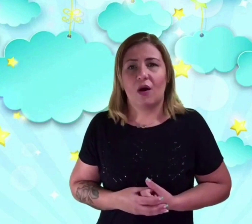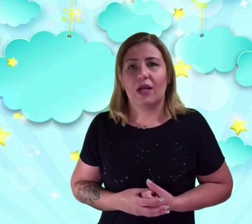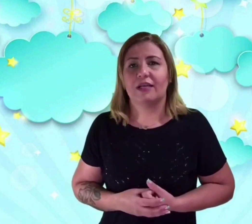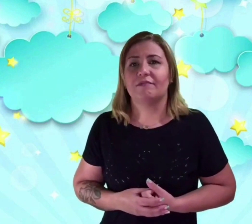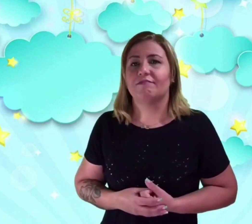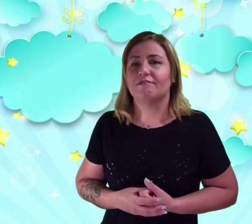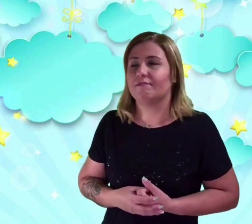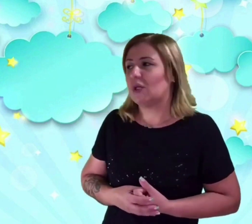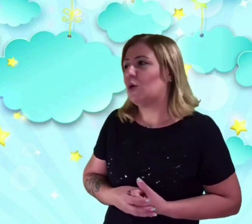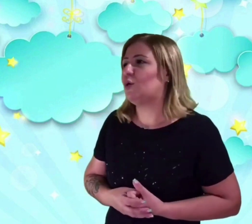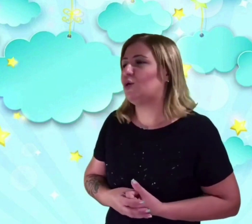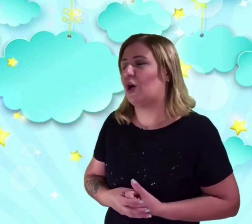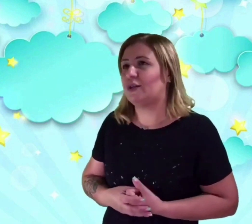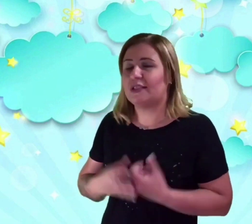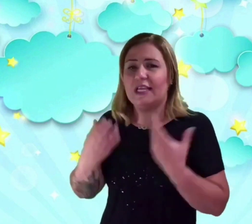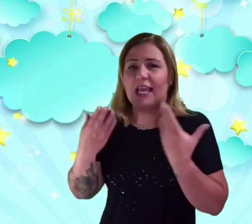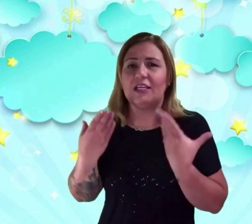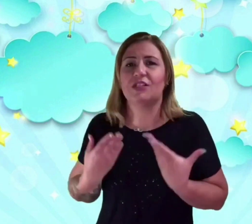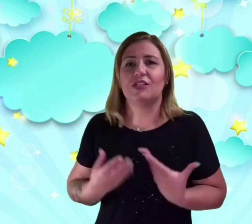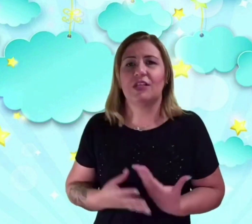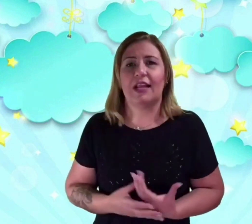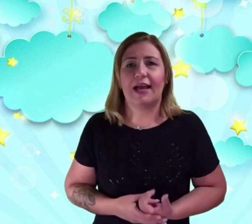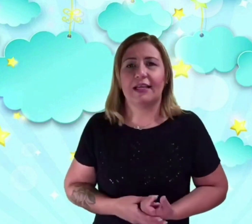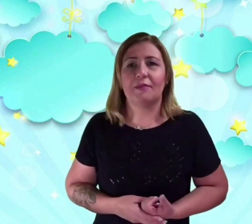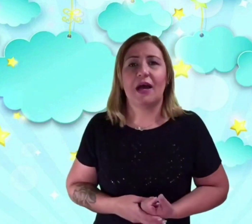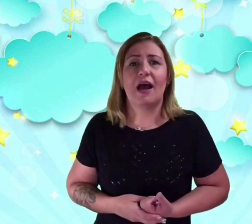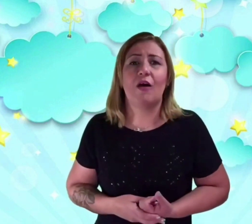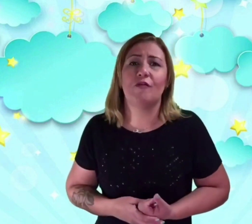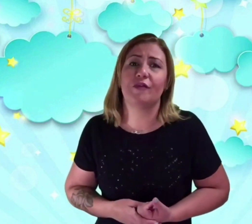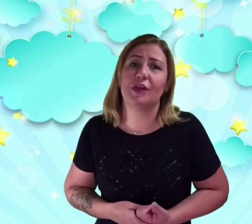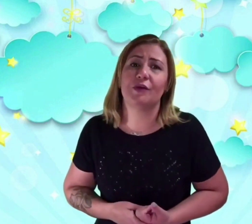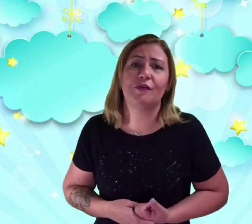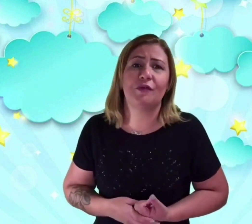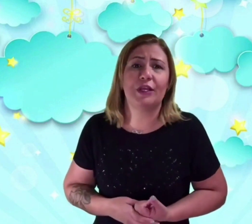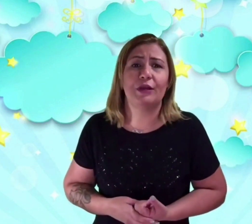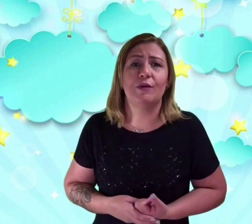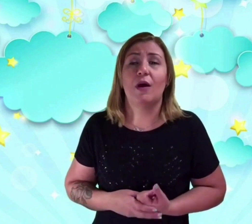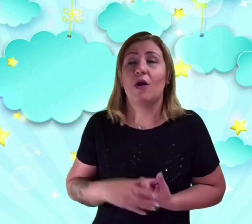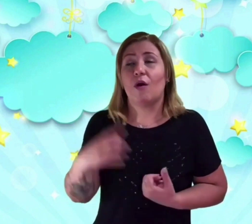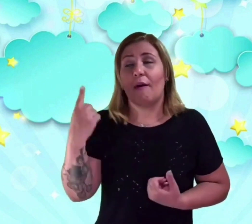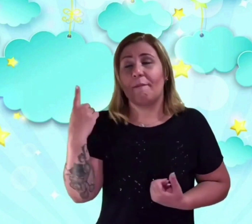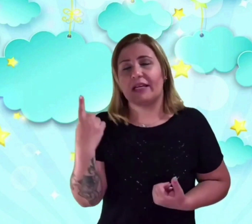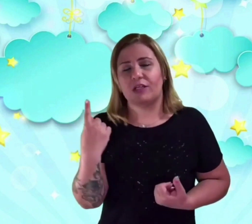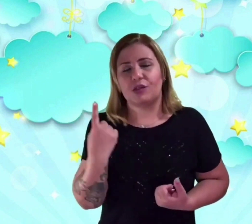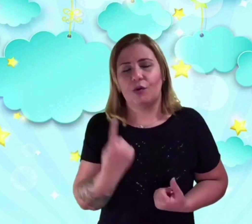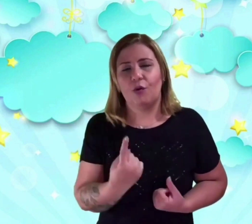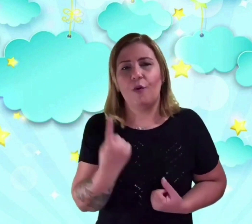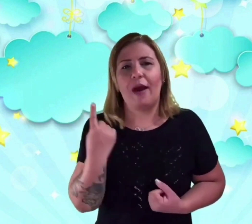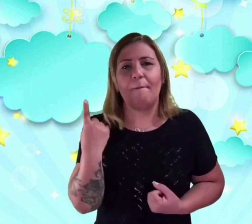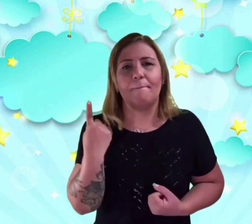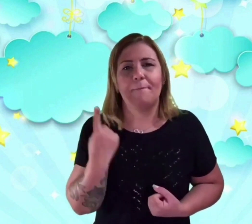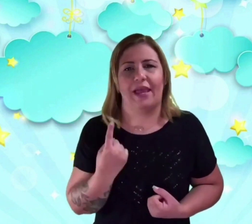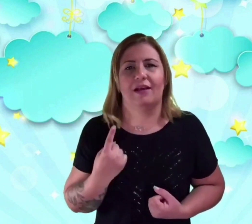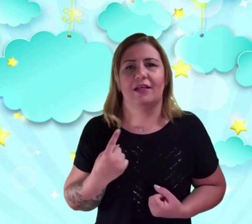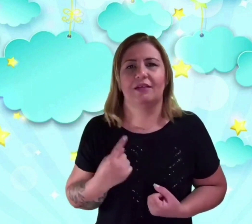olha, os olhos se enchem de lágrima, ao ver o filho com apenas uma perna.